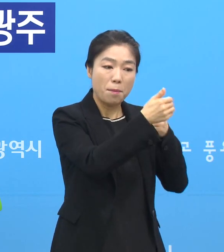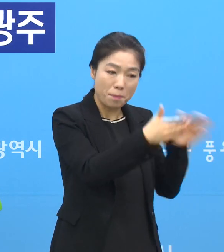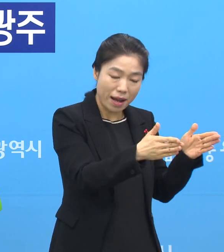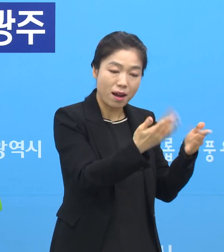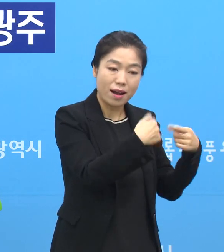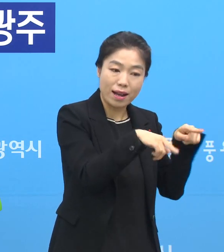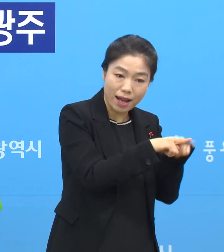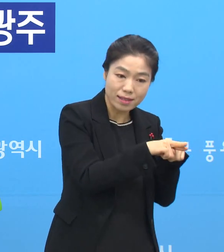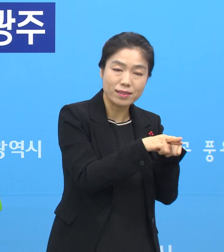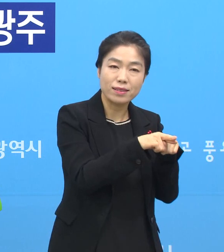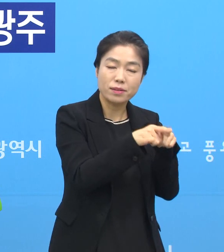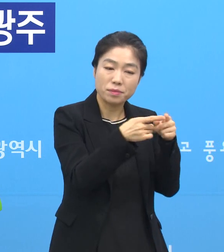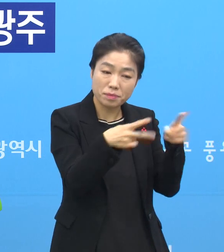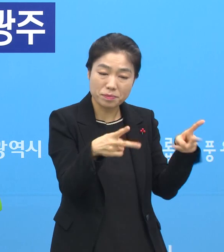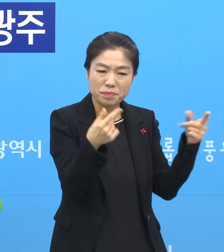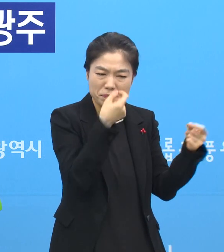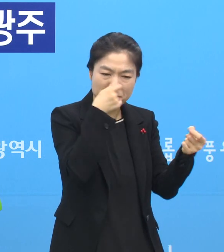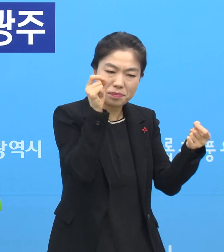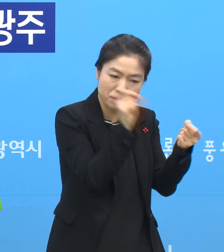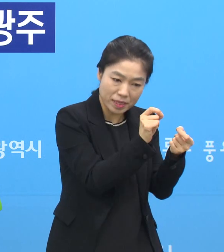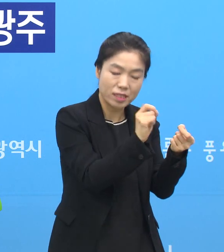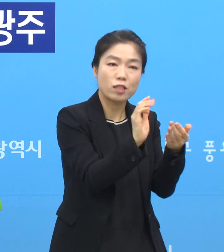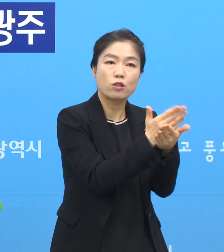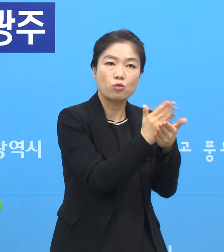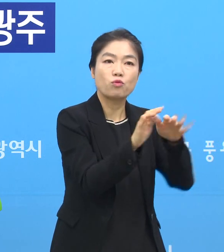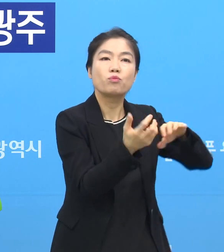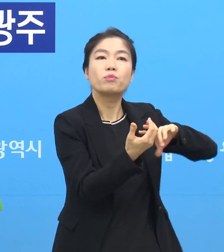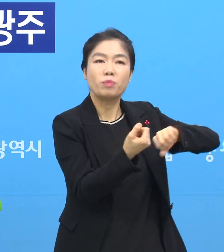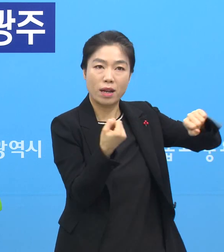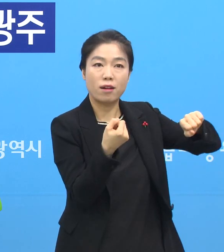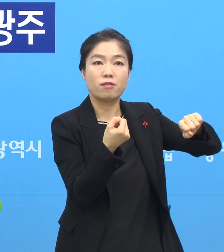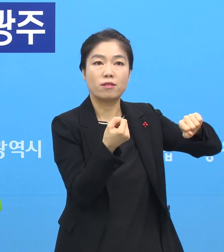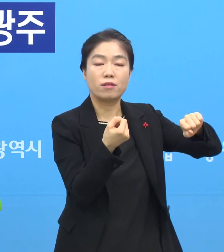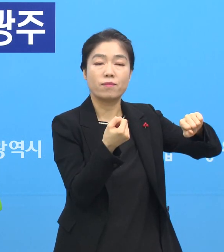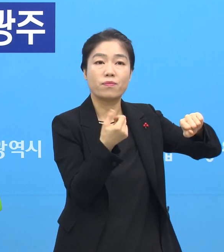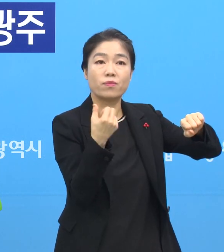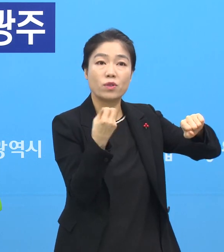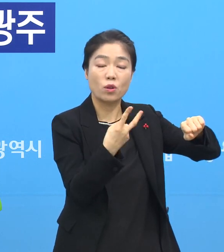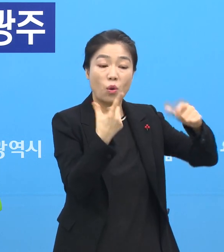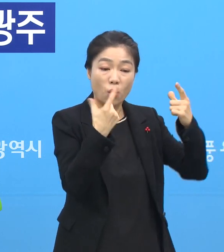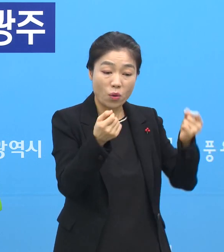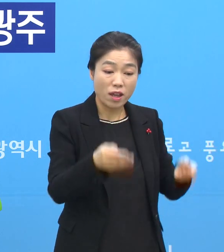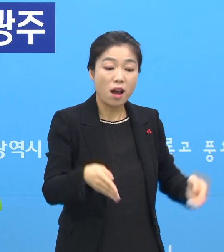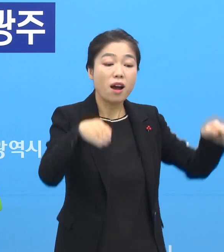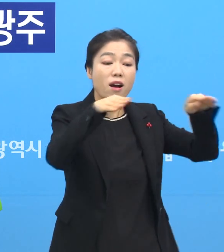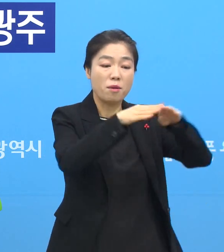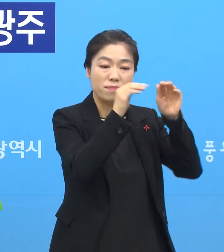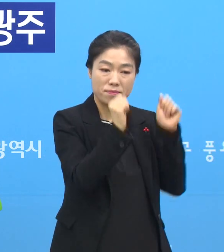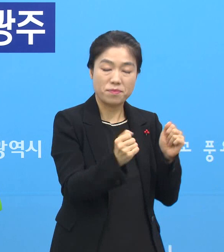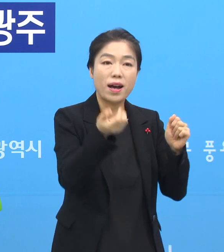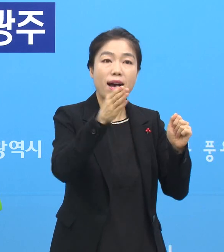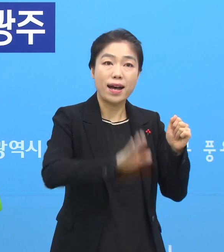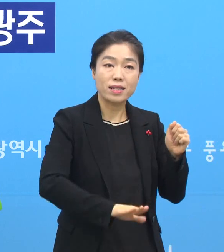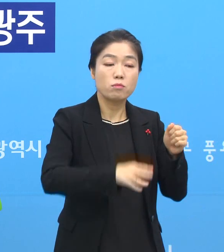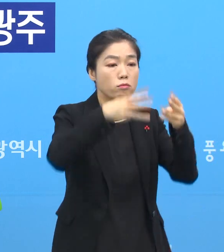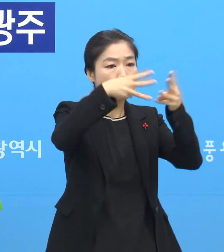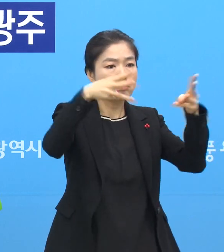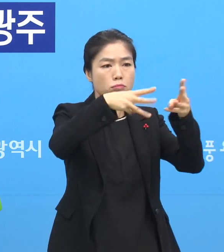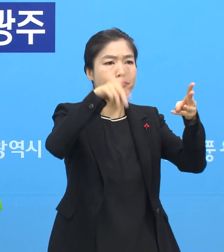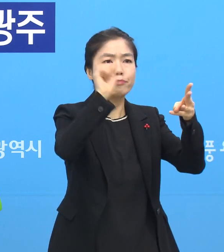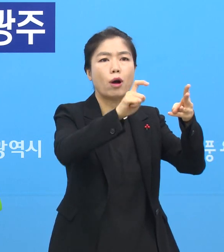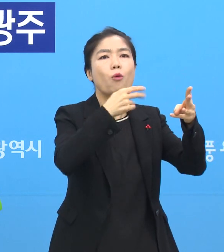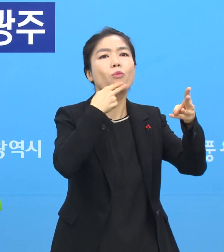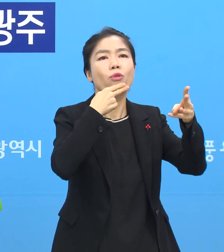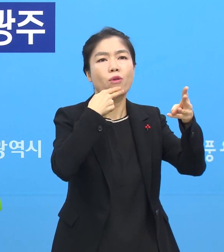층에 있었던 사람은 밀접 접촉자로 구별을 합니다. 그 다음에 같은 건물에 있었지만 3층은 한 명도